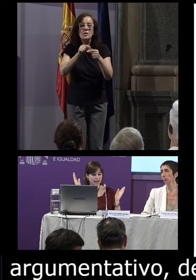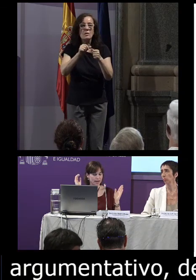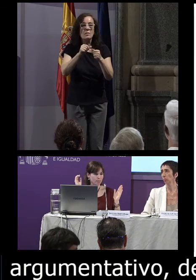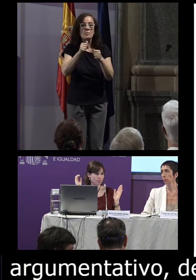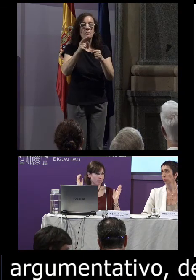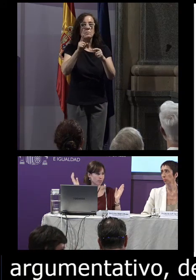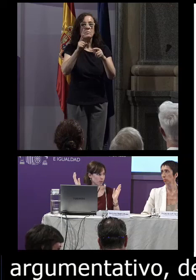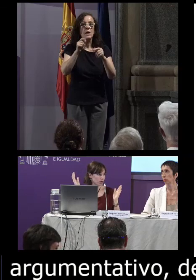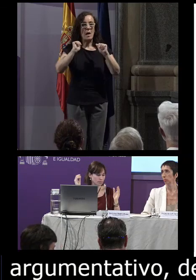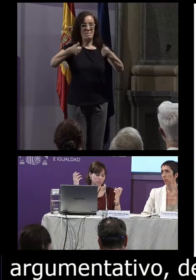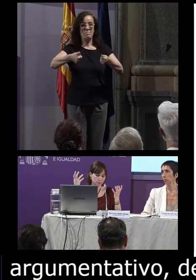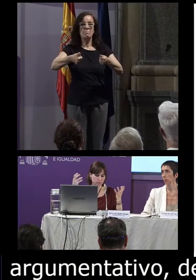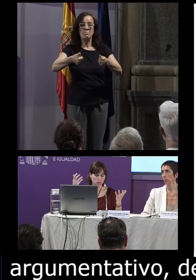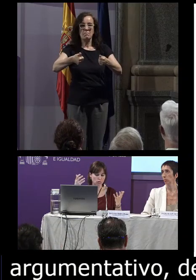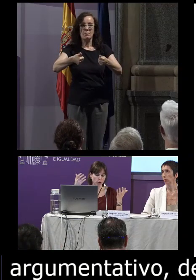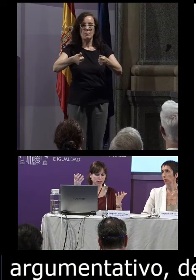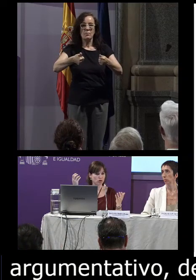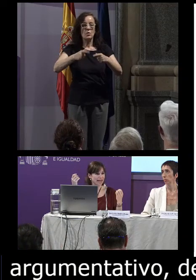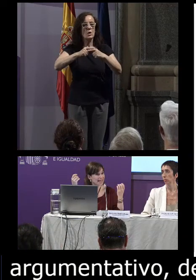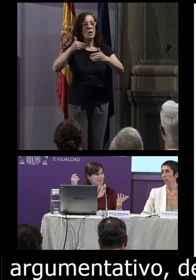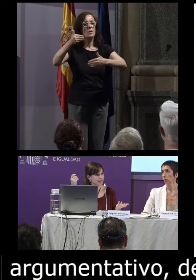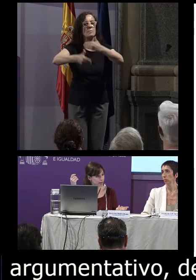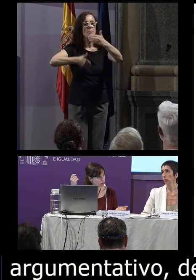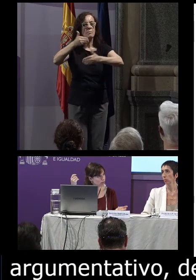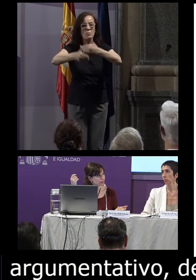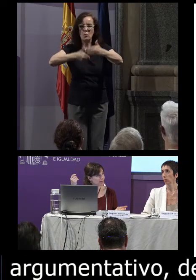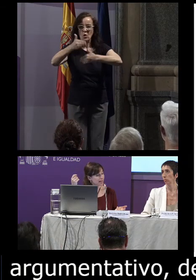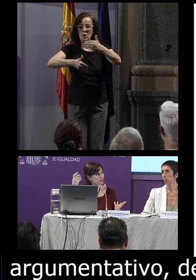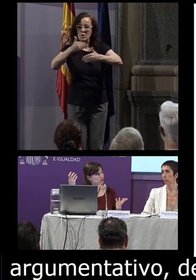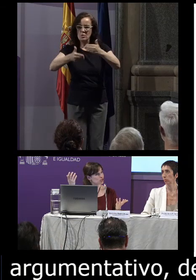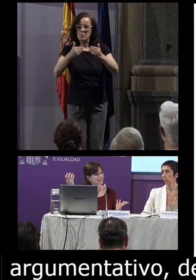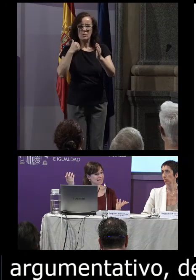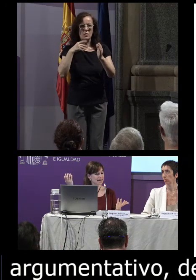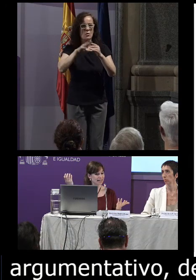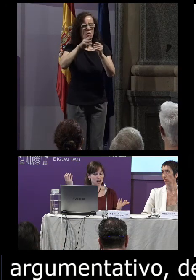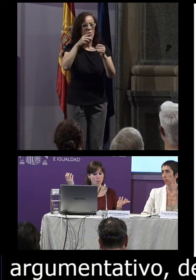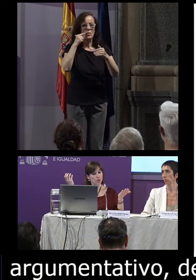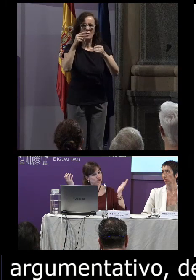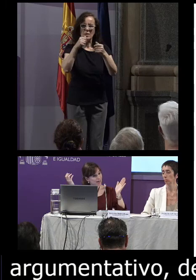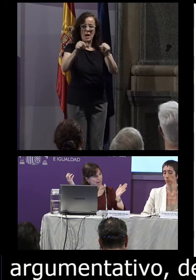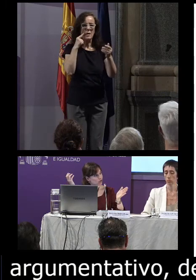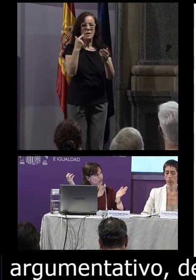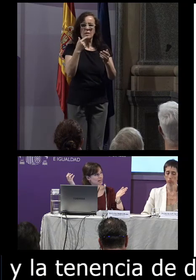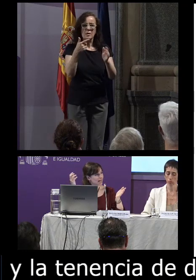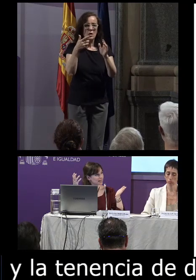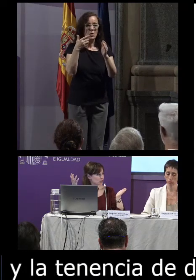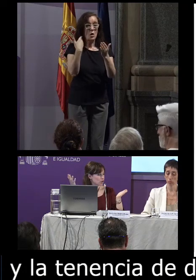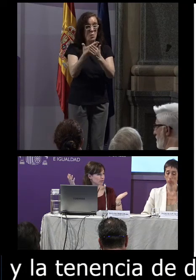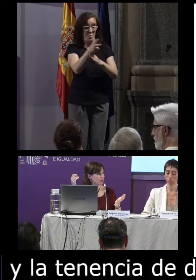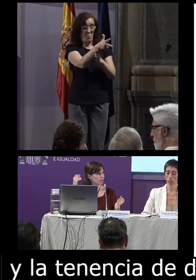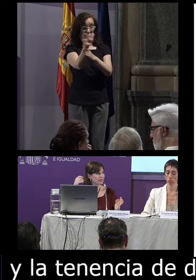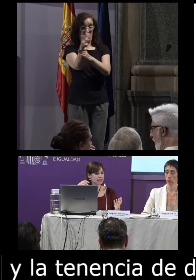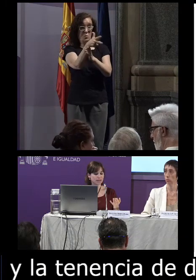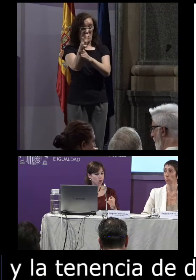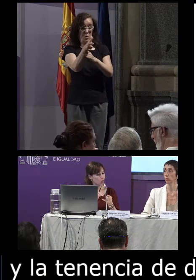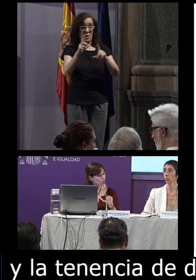de un proceso de elicitación esto consiste en mostrar a los signantes o a los